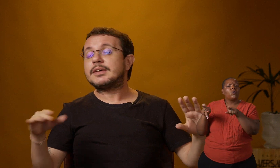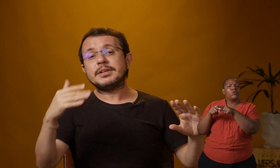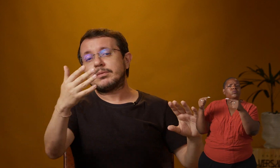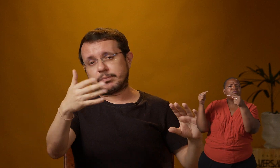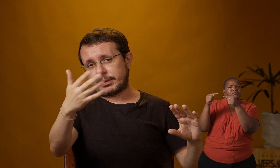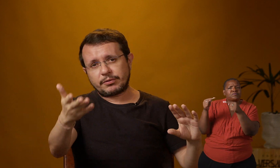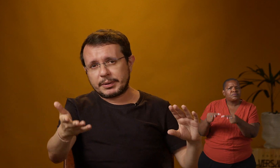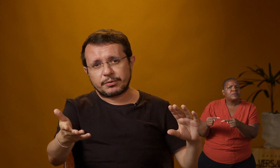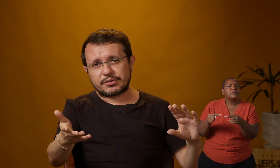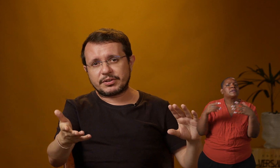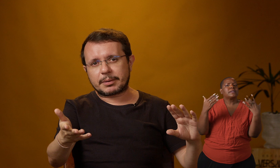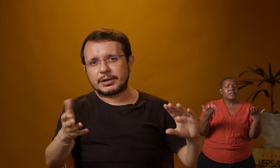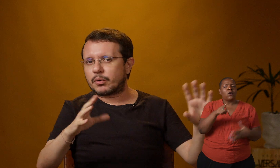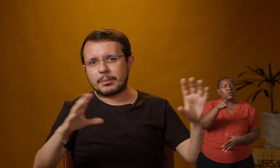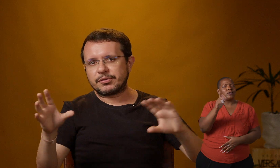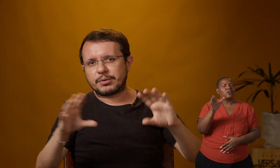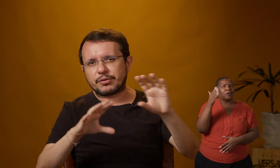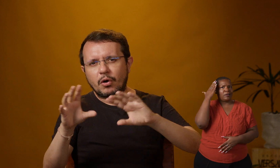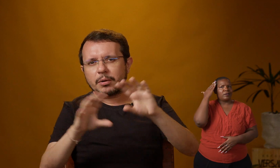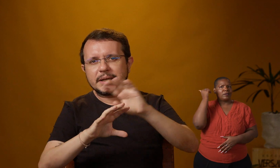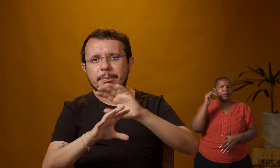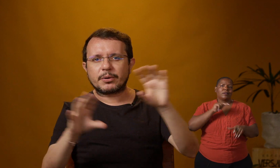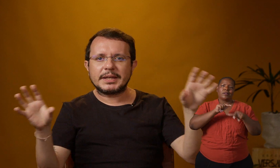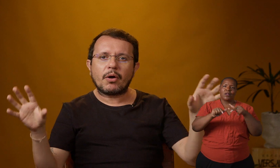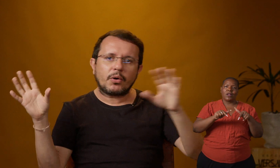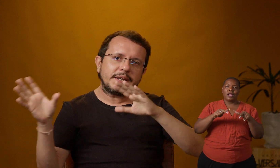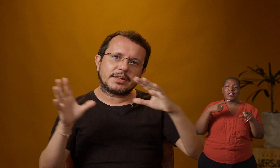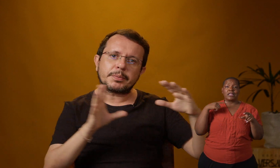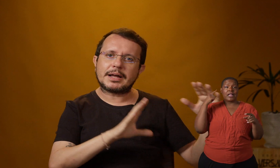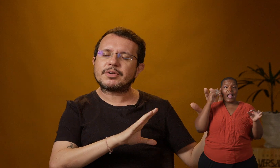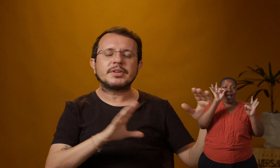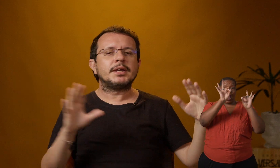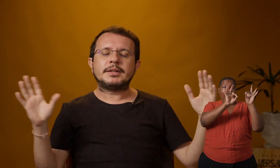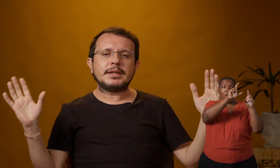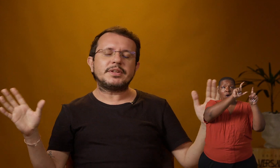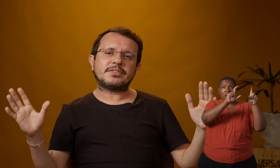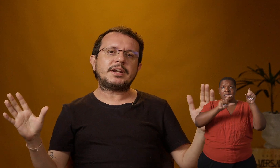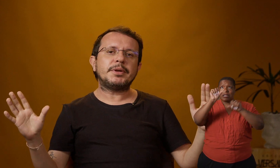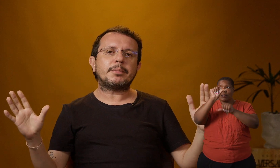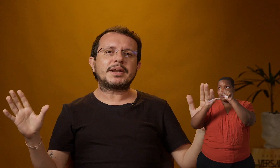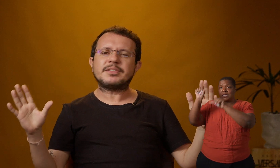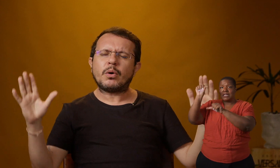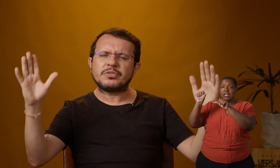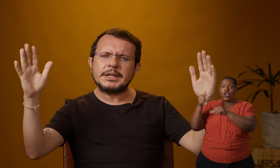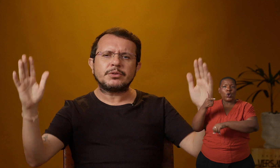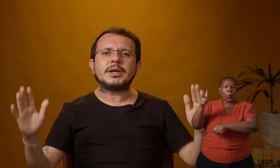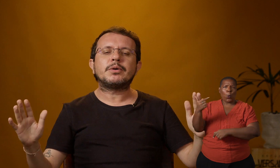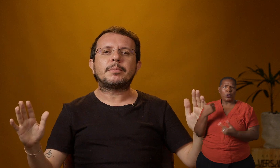E assim, provavelmente você já trabalhou com mais de um idioma e reparou que a ordem das palavras não necessariamente aparece igualzinha de uma língua